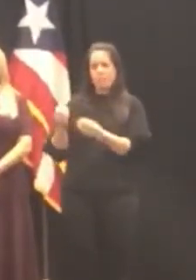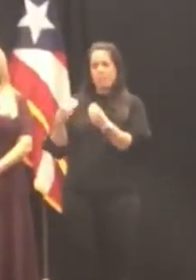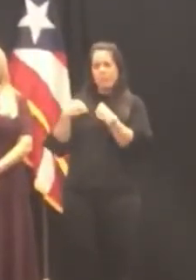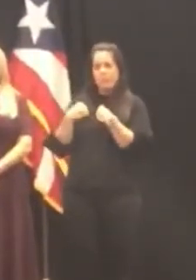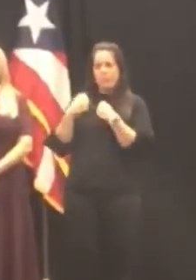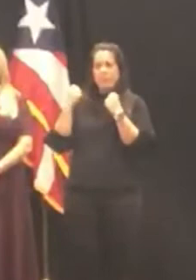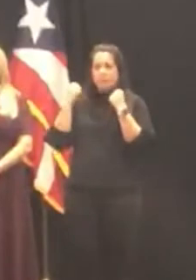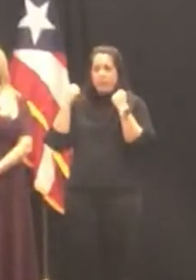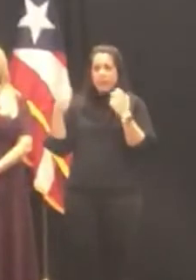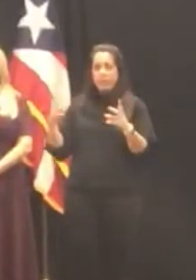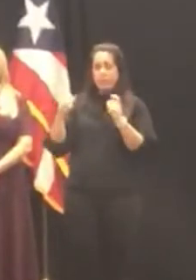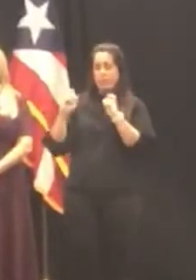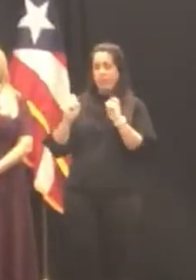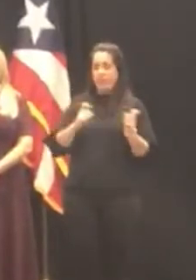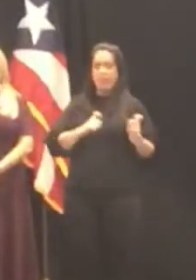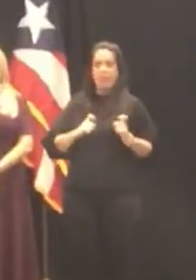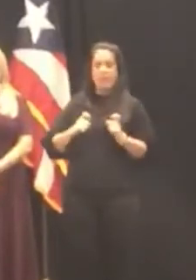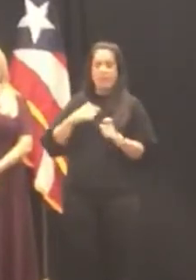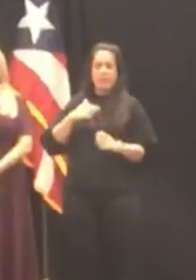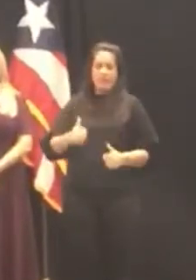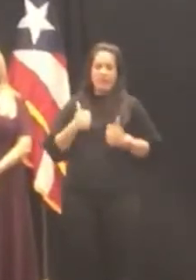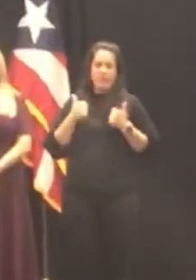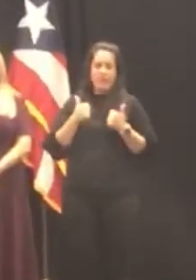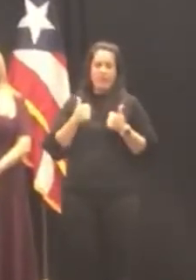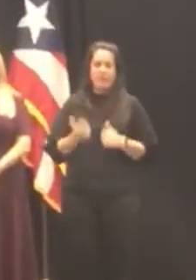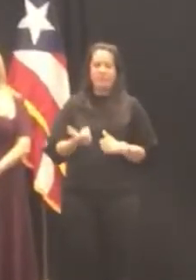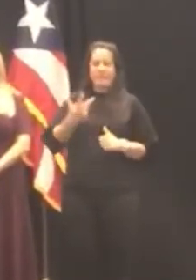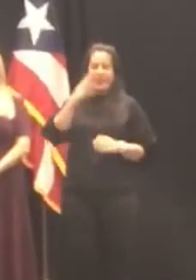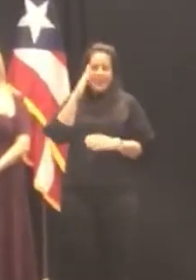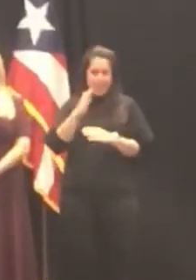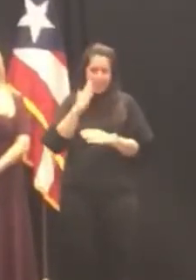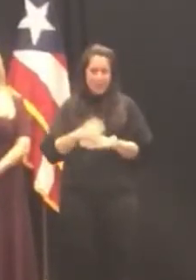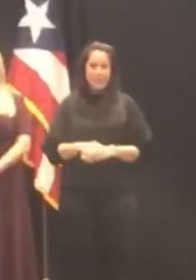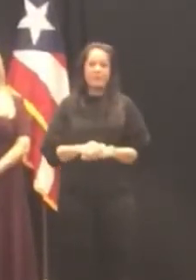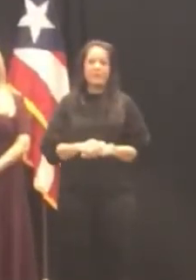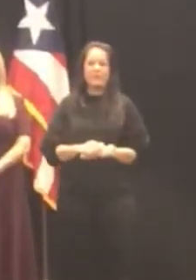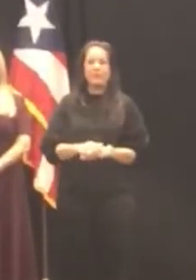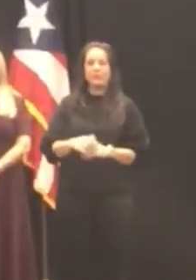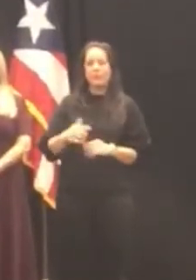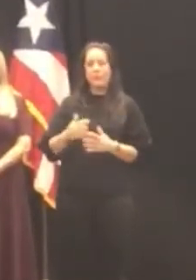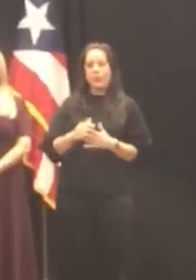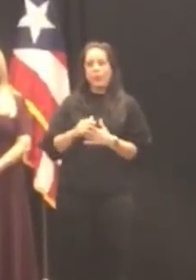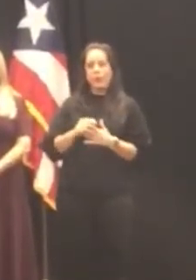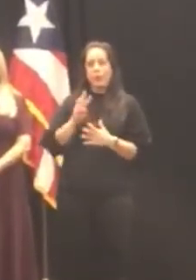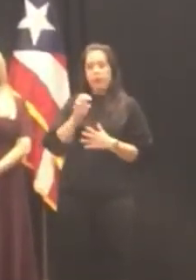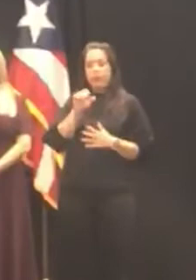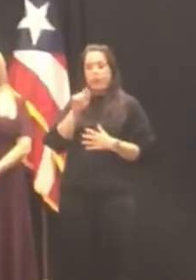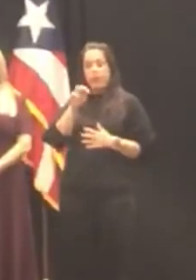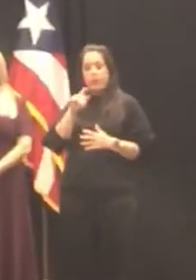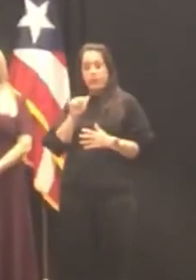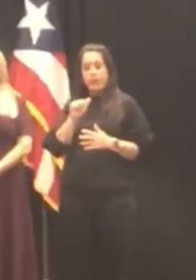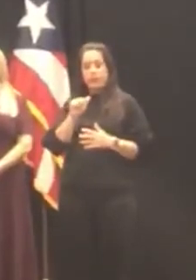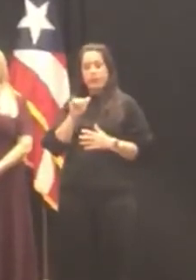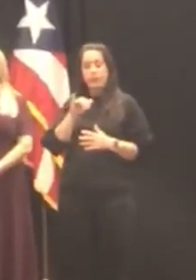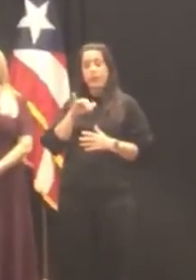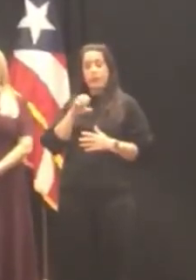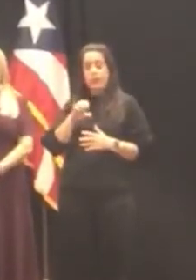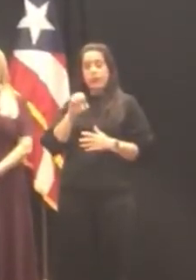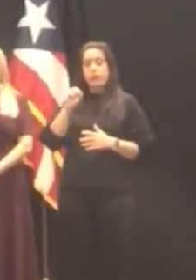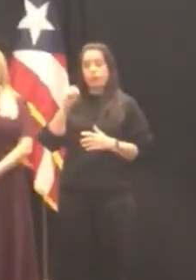los regalos más preciados de mi vida mis tres hijos Limari Sofía y André